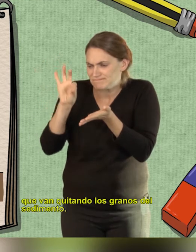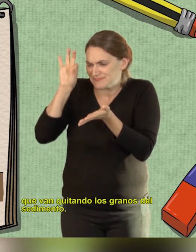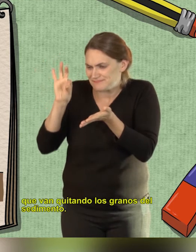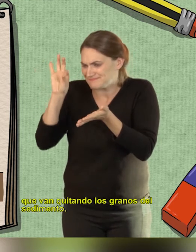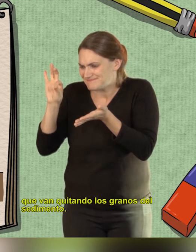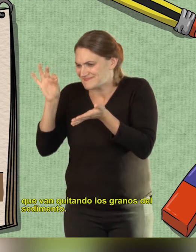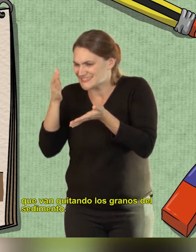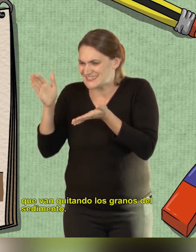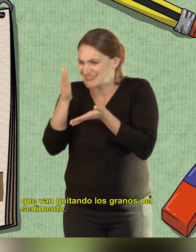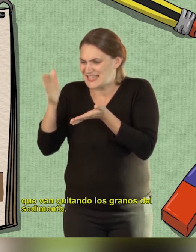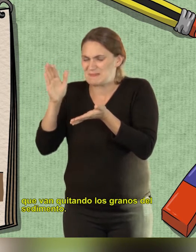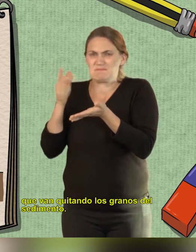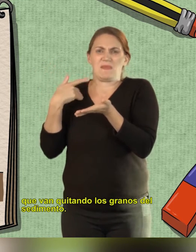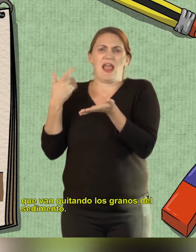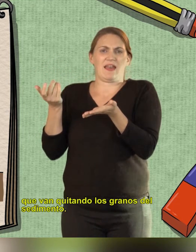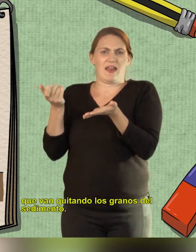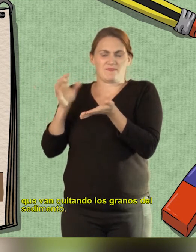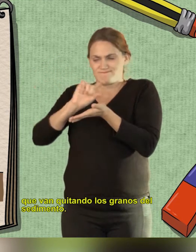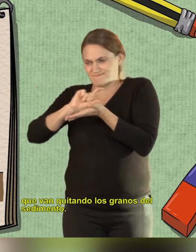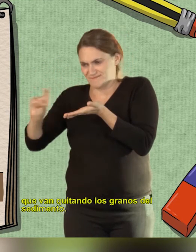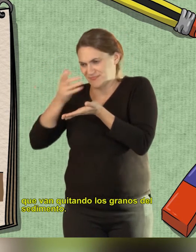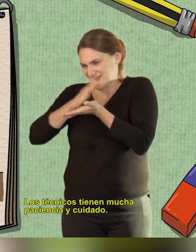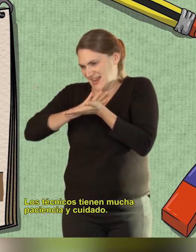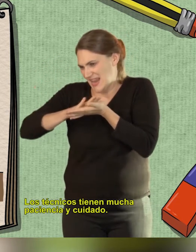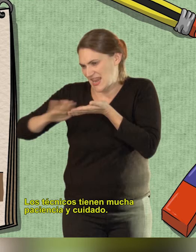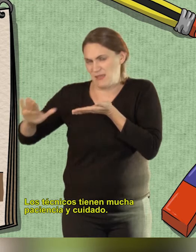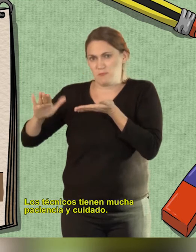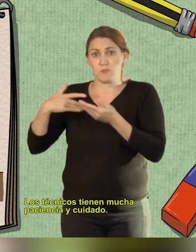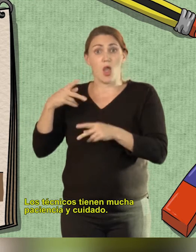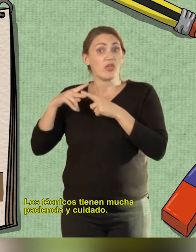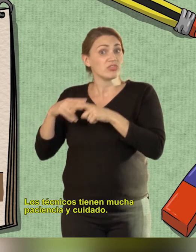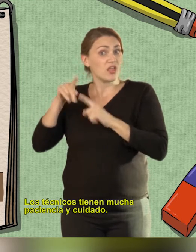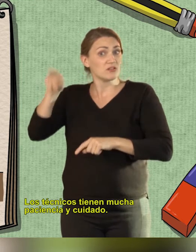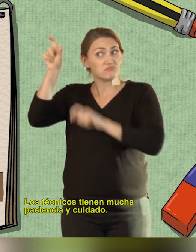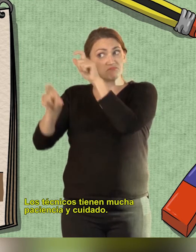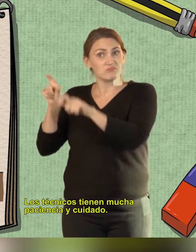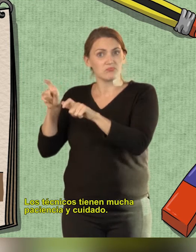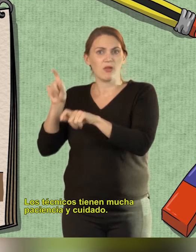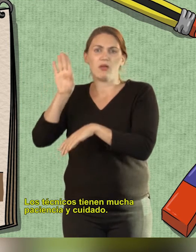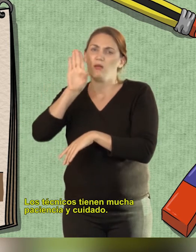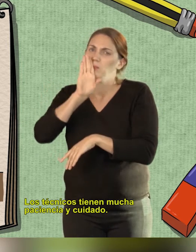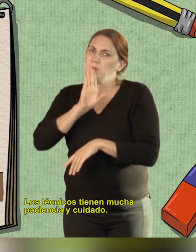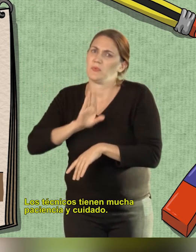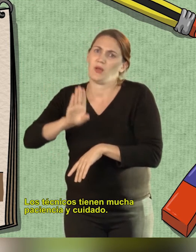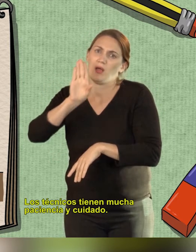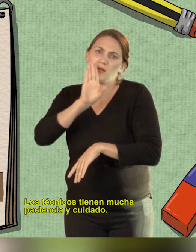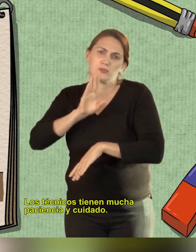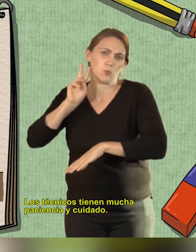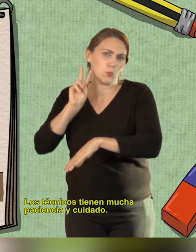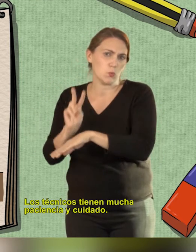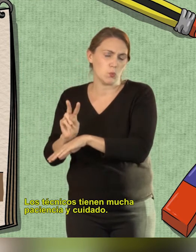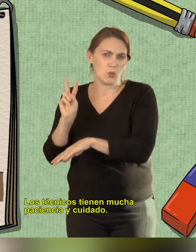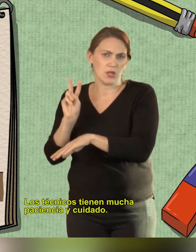Tiene una parte muy técnica y, por suerte, acá en Bariloche hay dos escuelas de lengua de señas y,